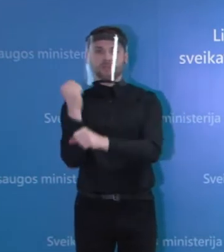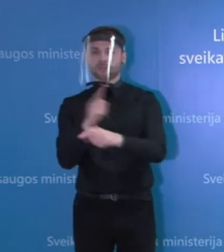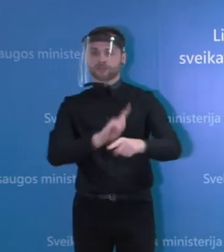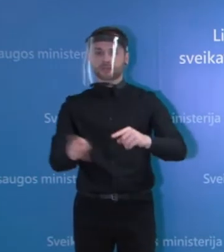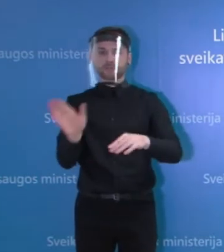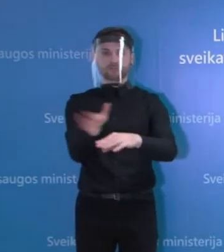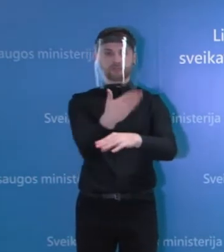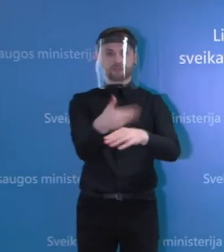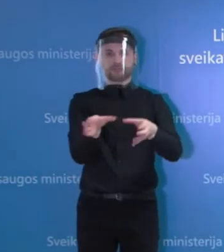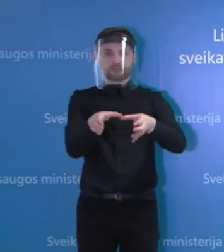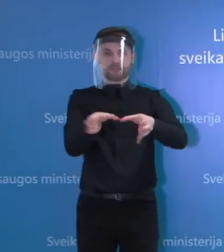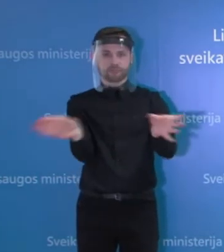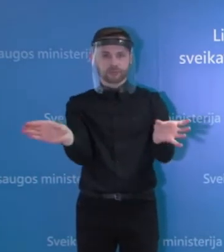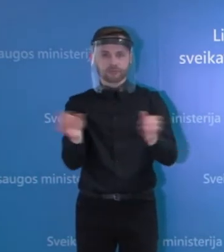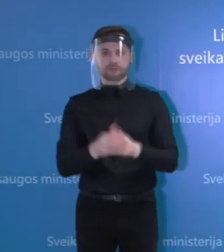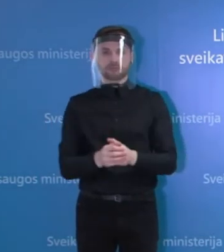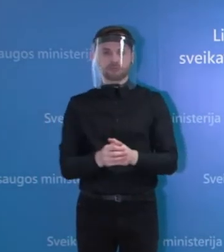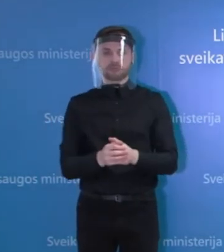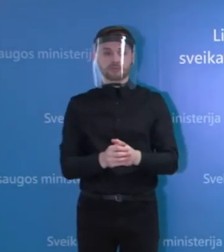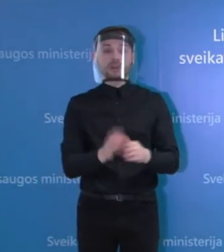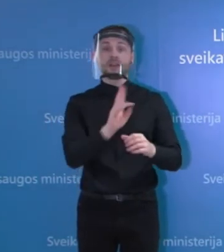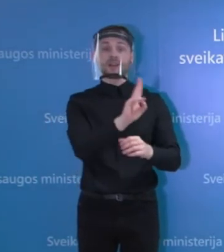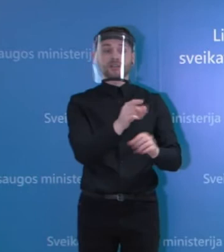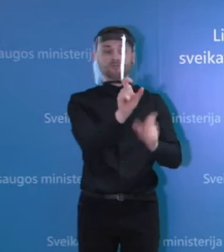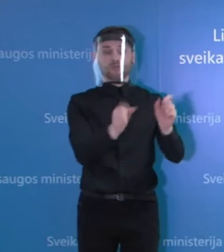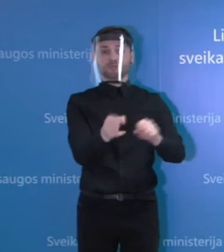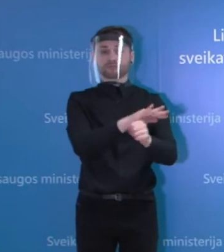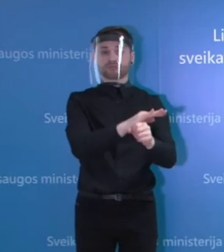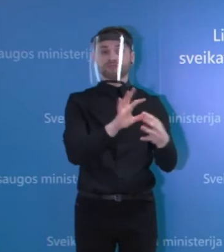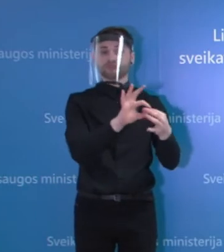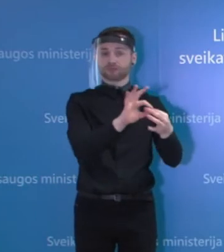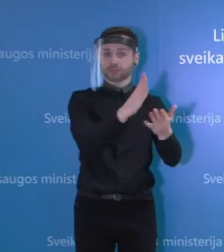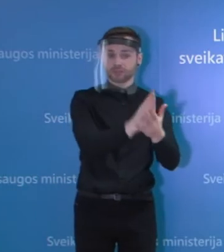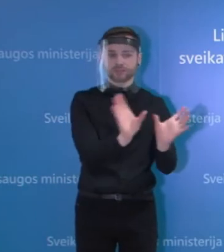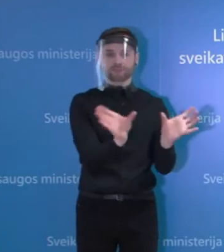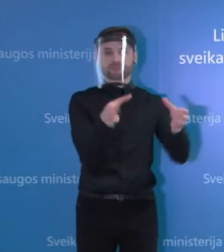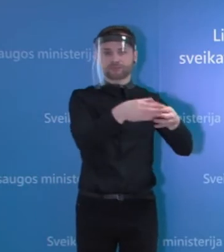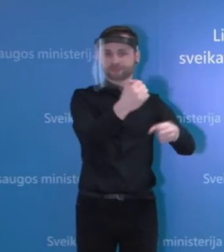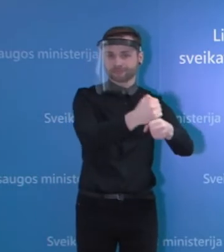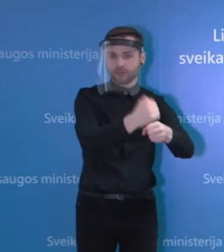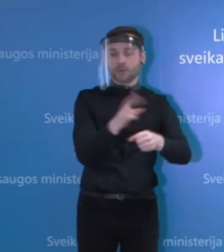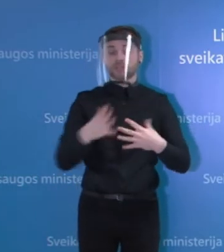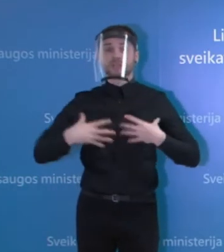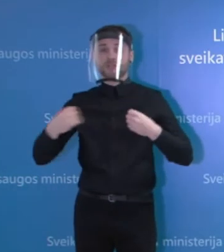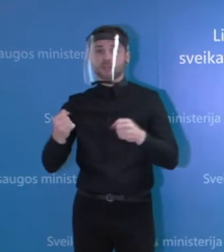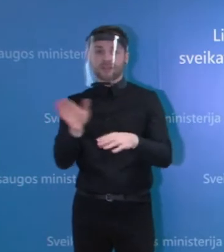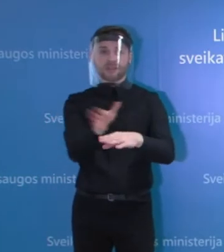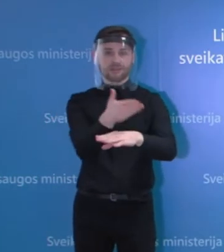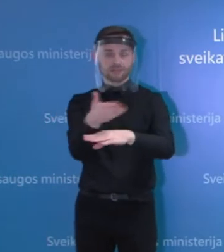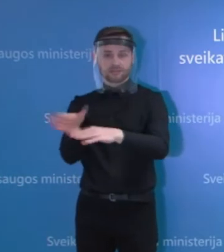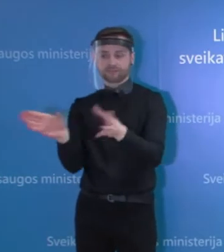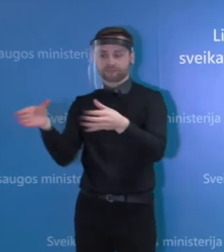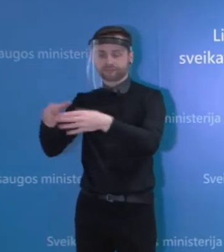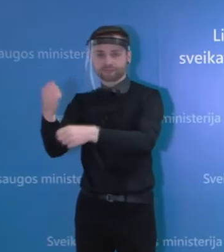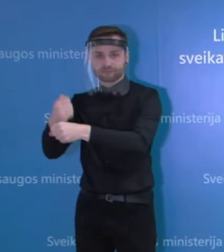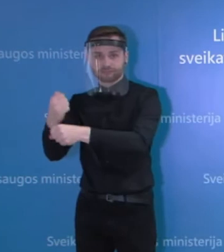ir atskirai dirbti su COVID-19 teigiamais ir COVID-19 pacientais. Taip pat, griežtai